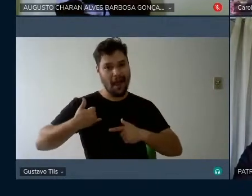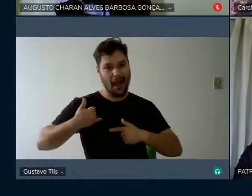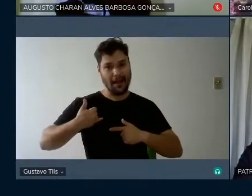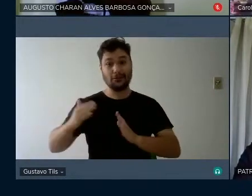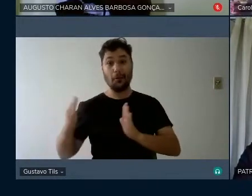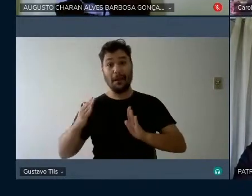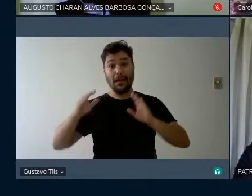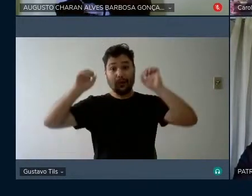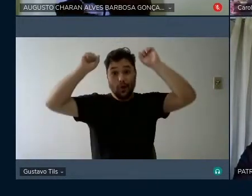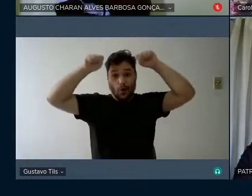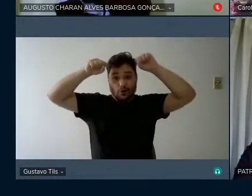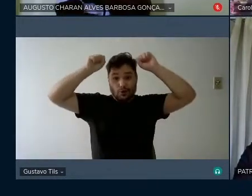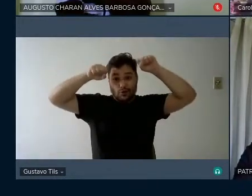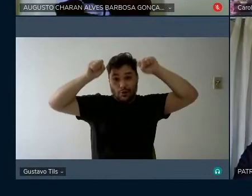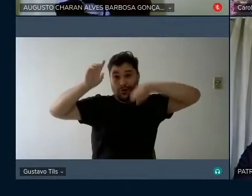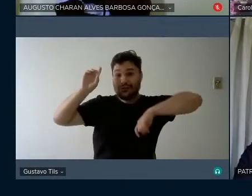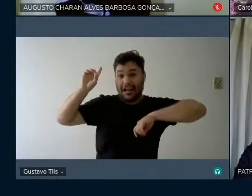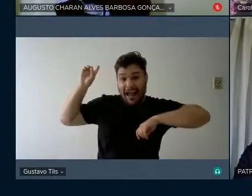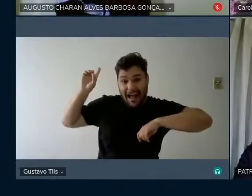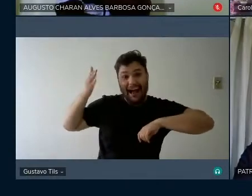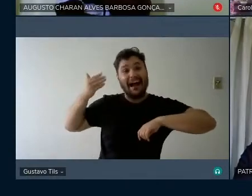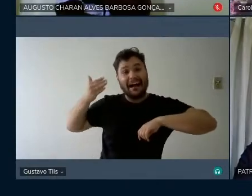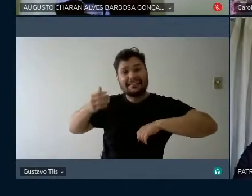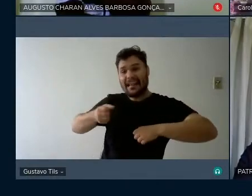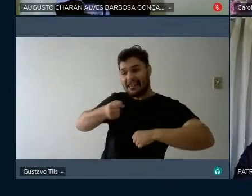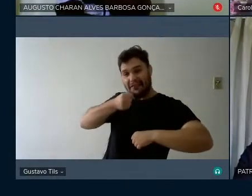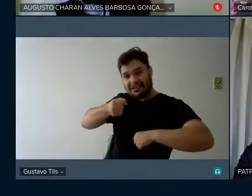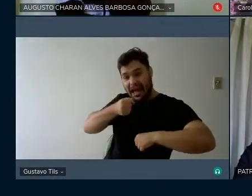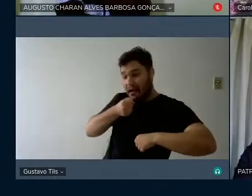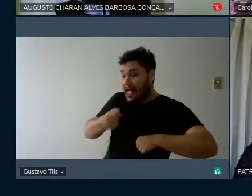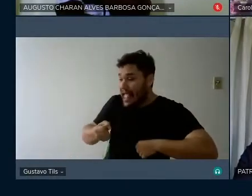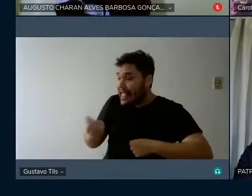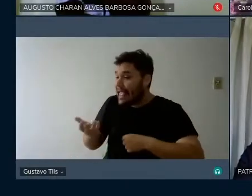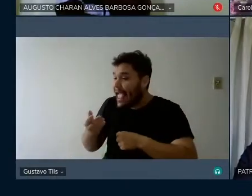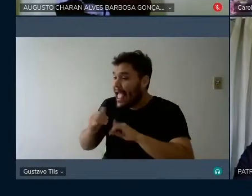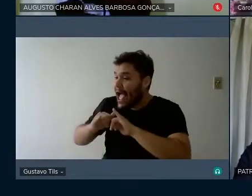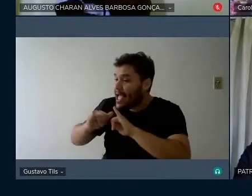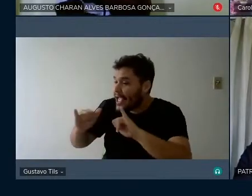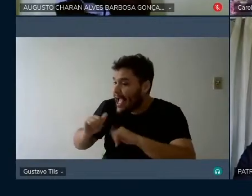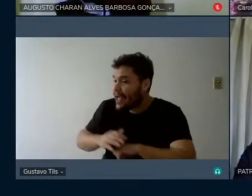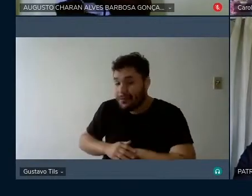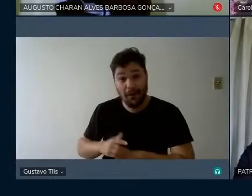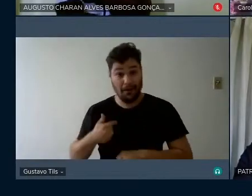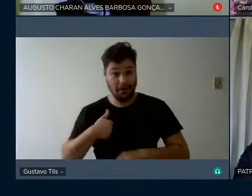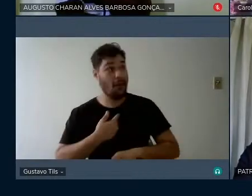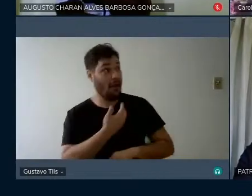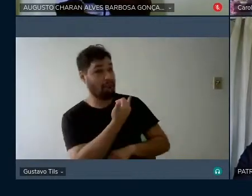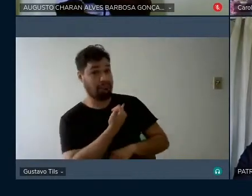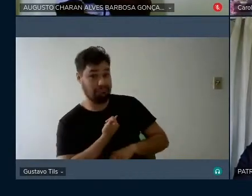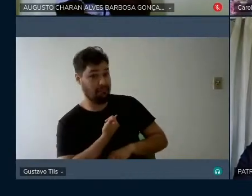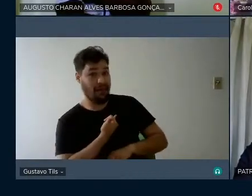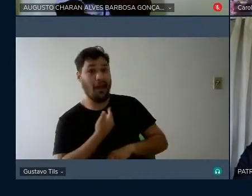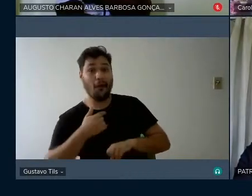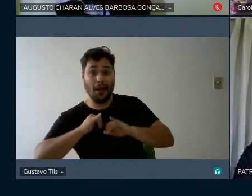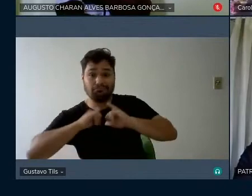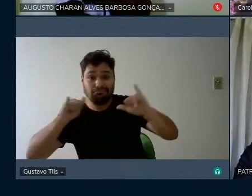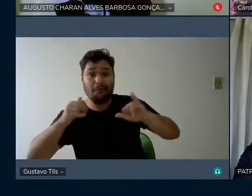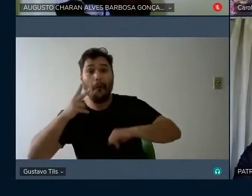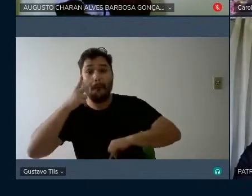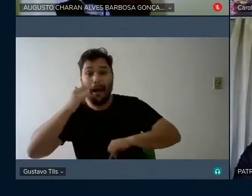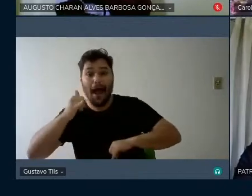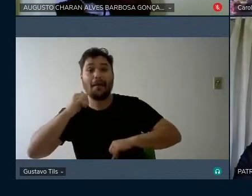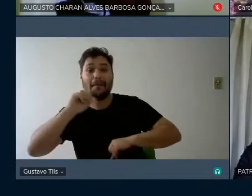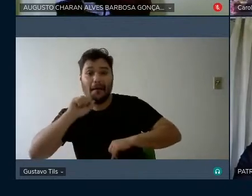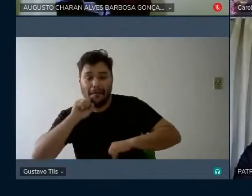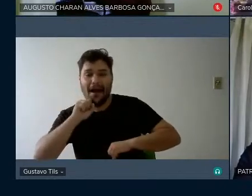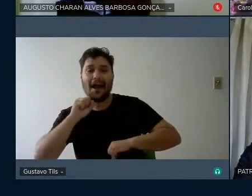que quando ela entrevistava ela perguntava quer deixar algum recado então eu deixo quero mandar um beijo para os meus pais para